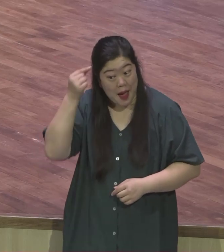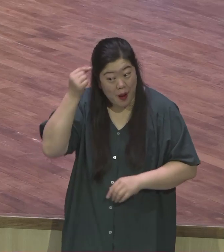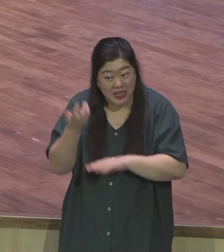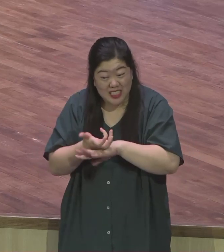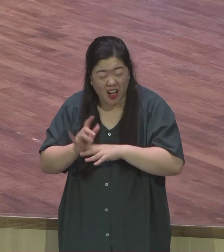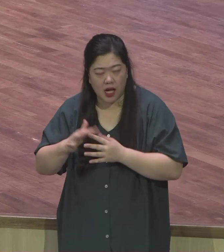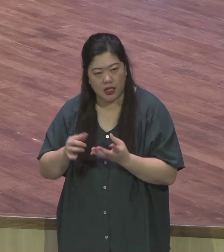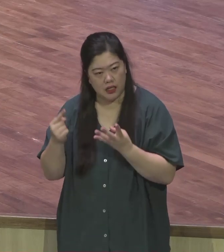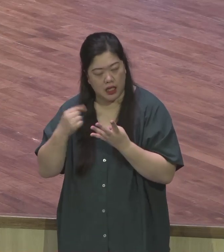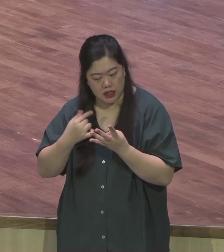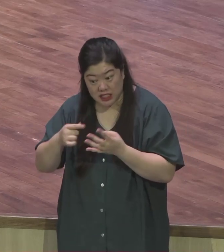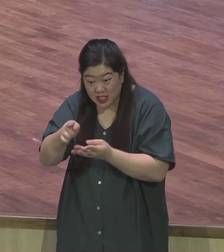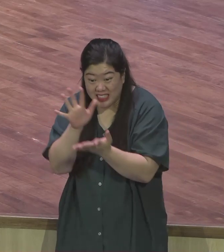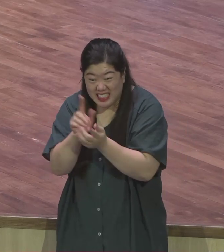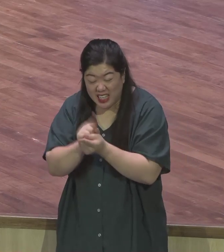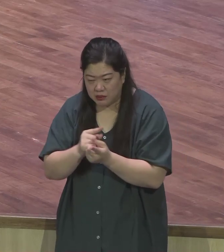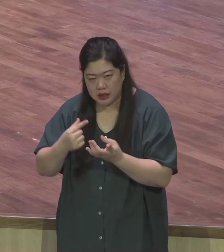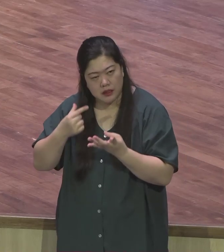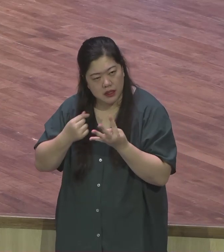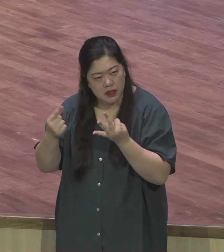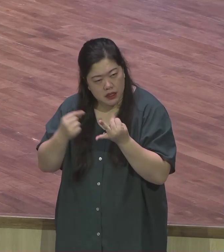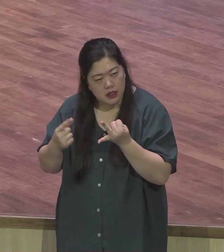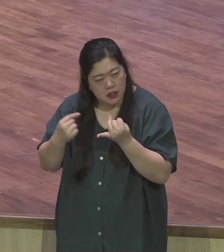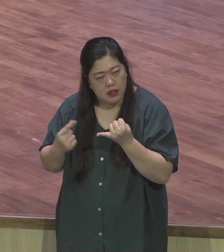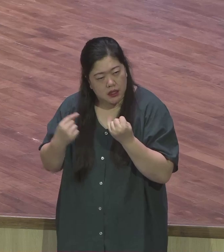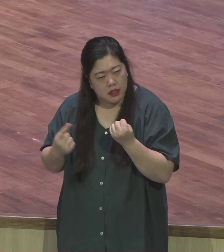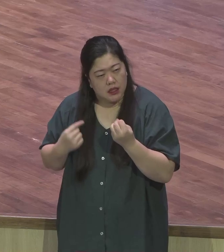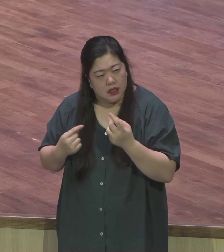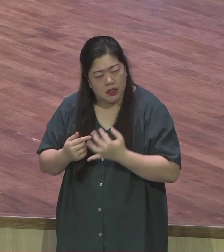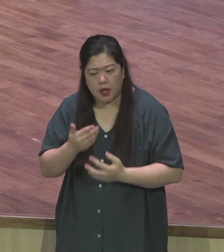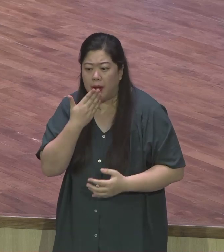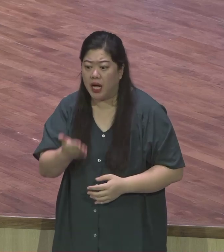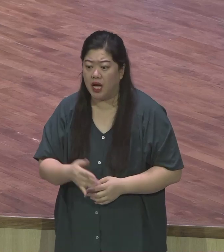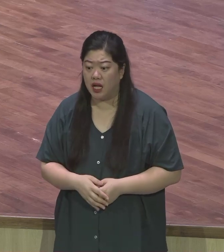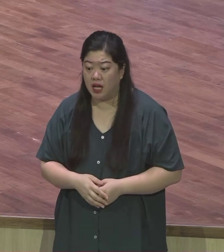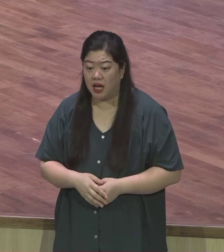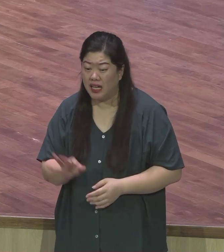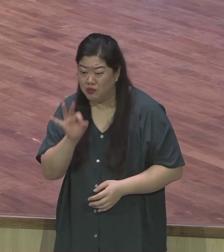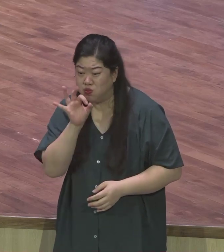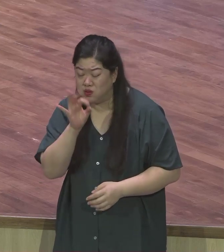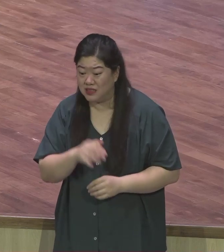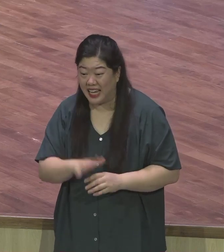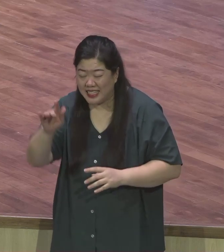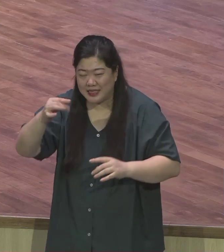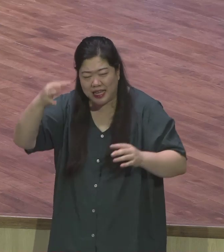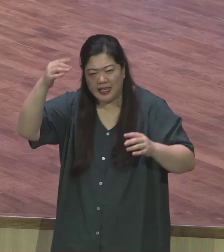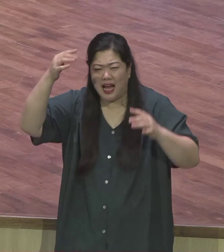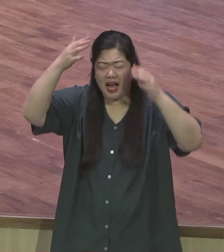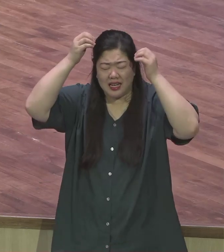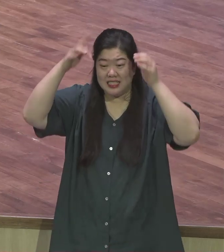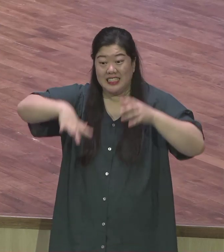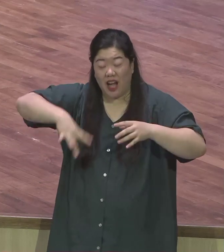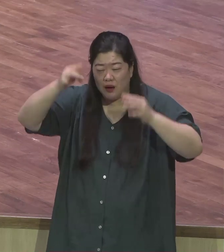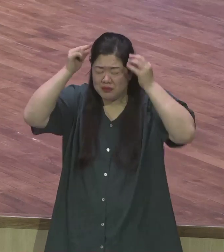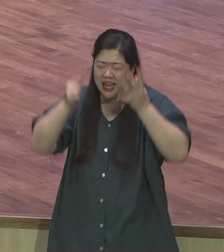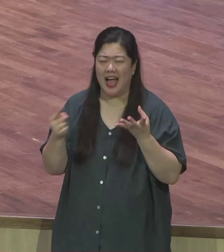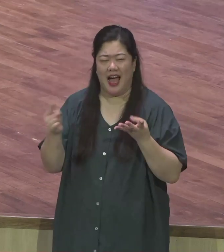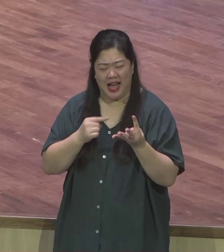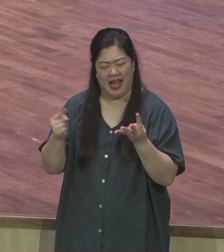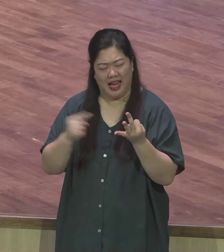없지만 10만 개에 가까운 머리 수를 우리는 셀 수도 없죠 세다가 또 빠지고 세다가 또 날 건데 결국 머리털을 세신다라는